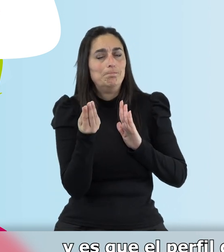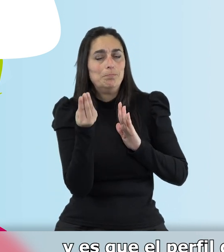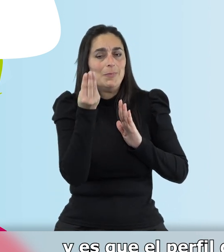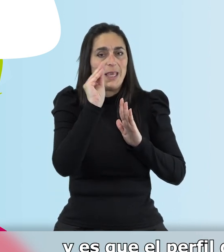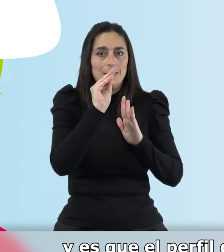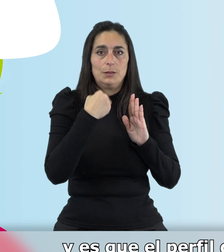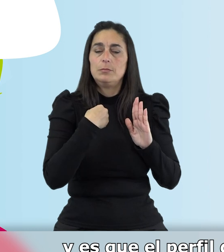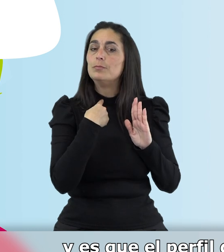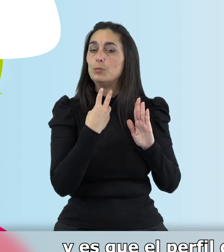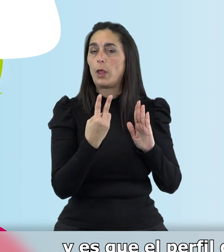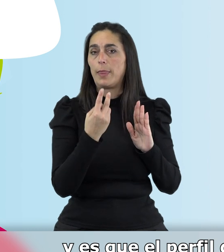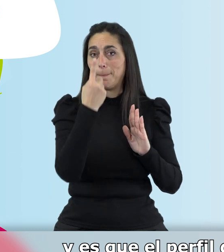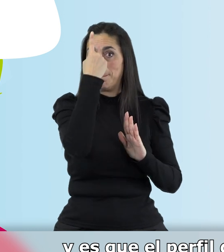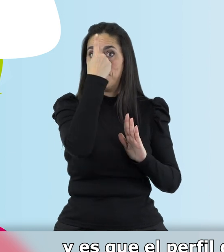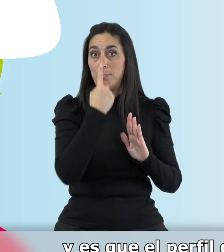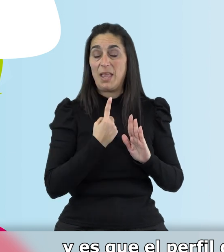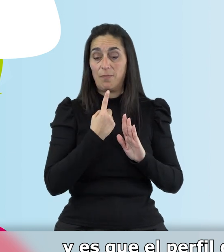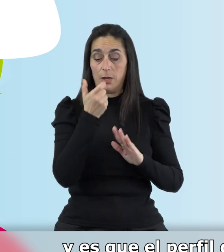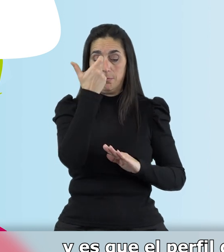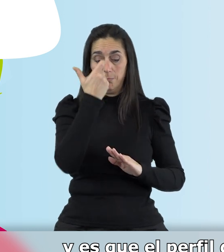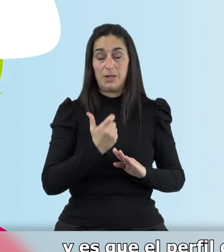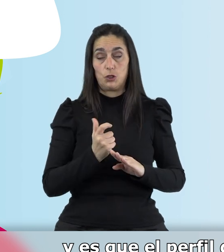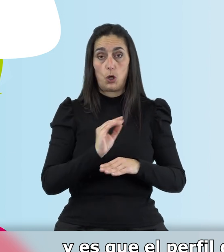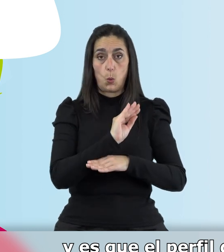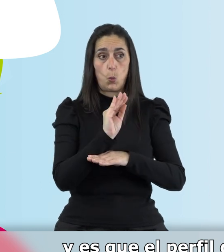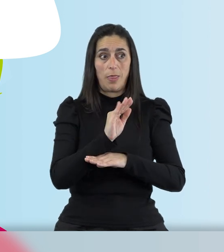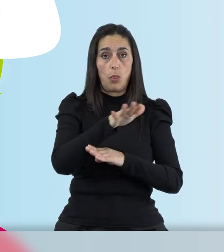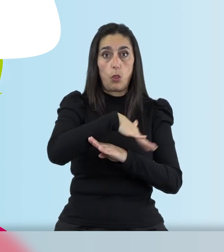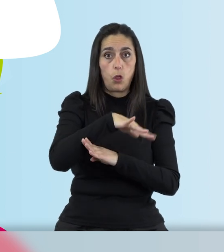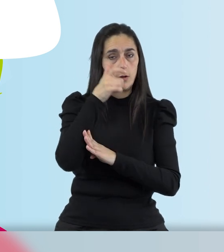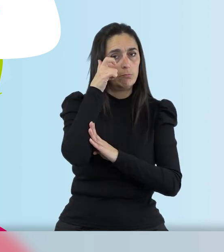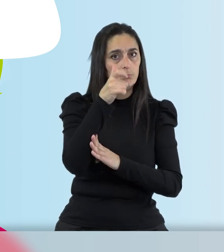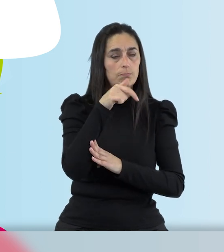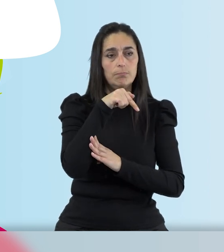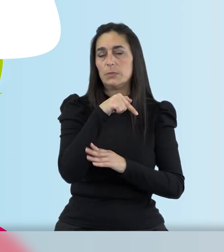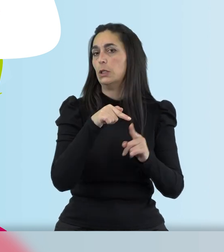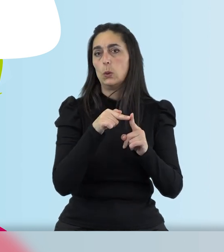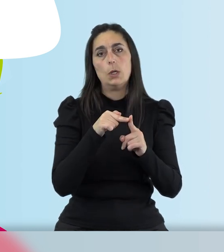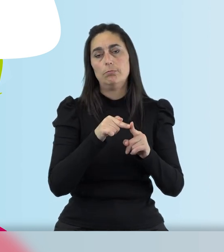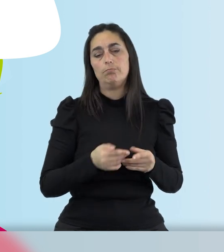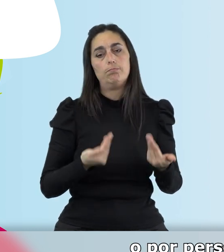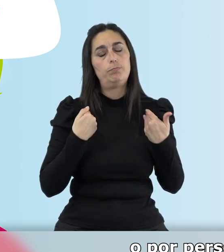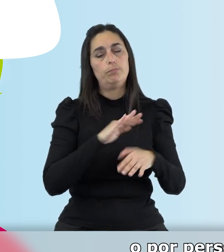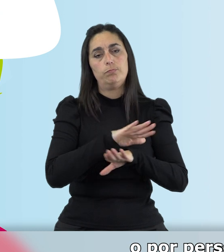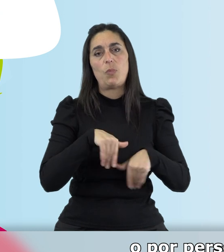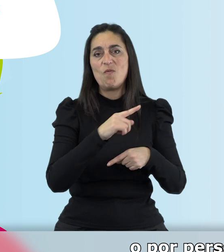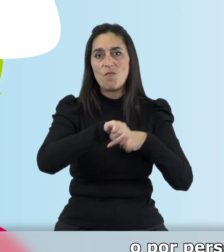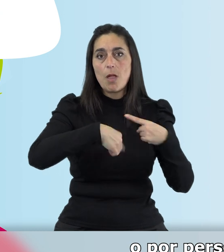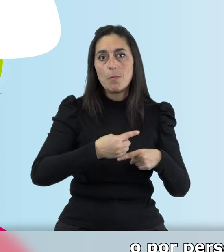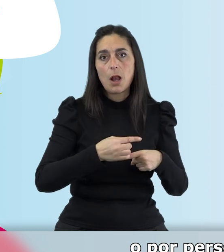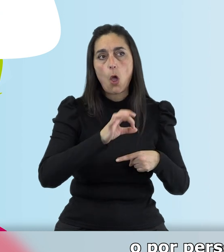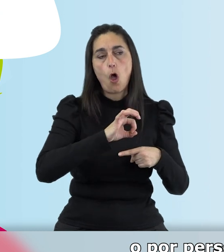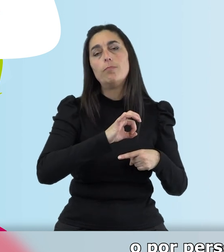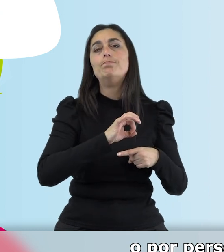y es que el perfil de cuidador, y principalmente en el medio rural, está asumido por familiares o por personas